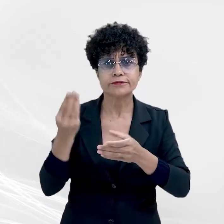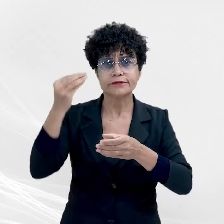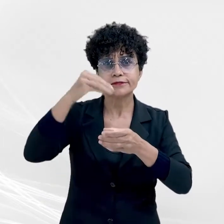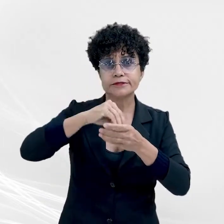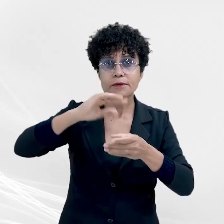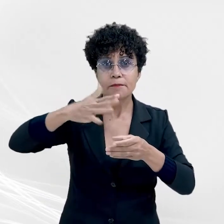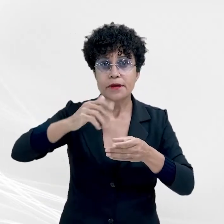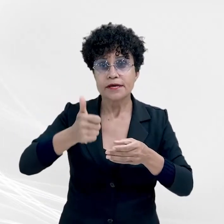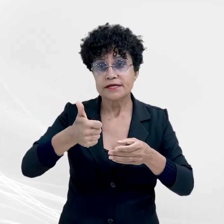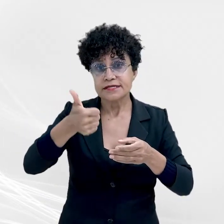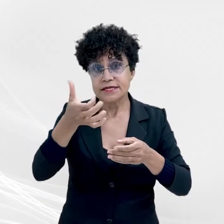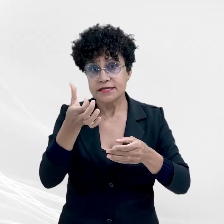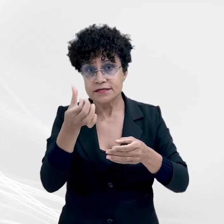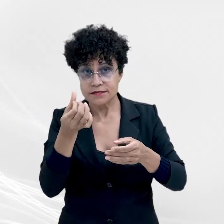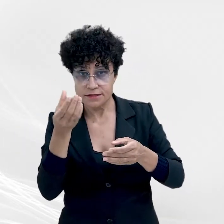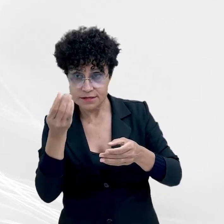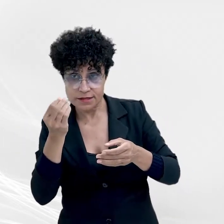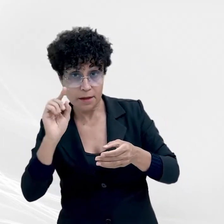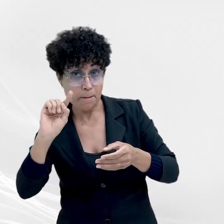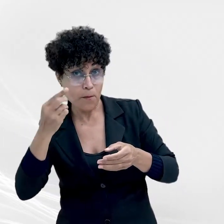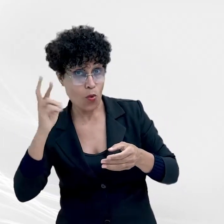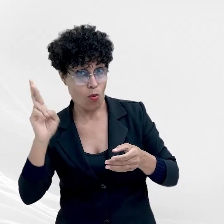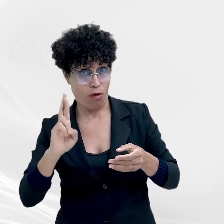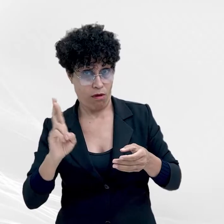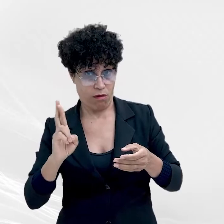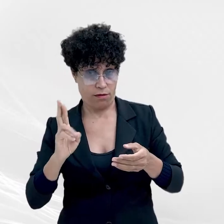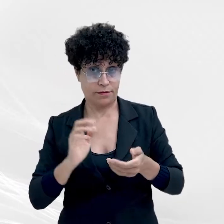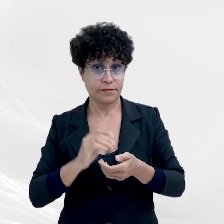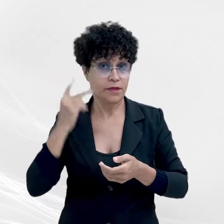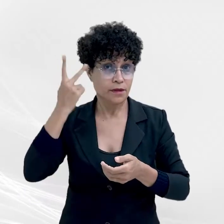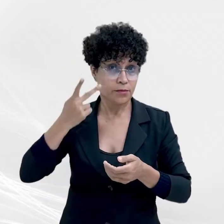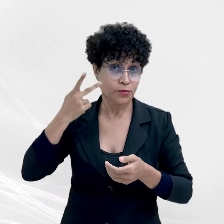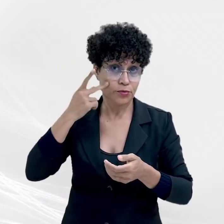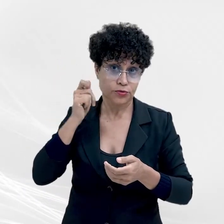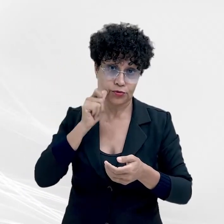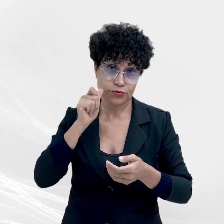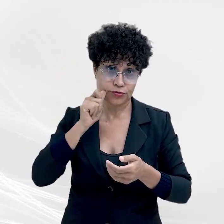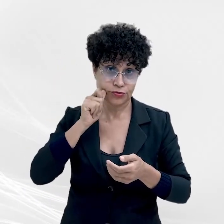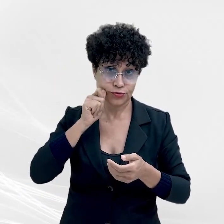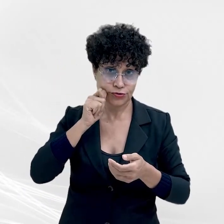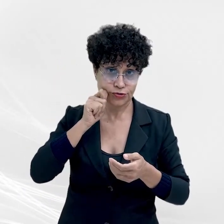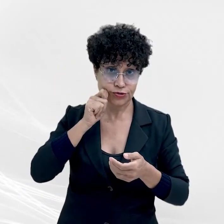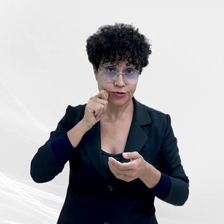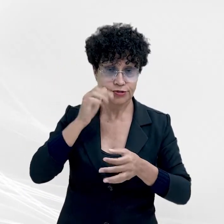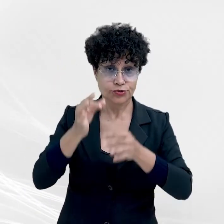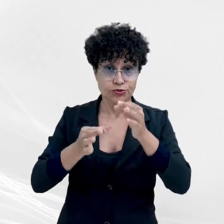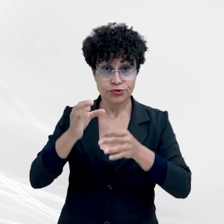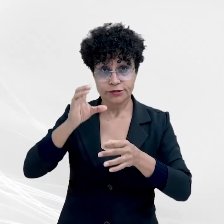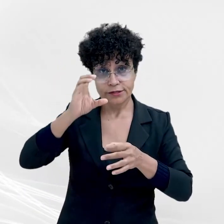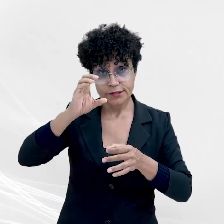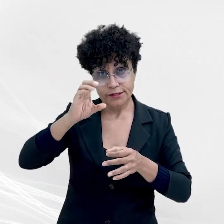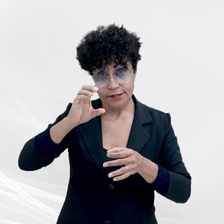160 mil reais. A promotora de justiça em Jaciara, Cintia Quaglio Gregório Antunes,